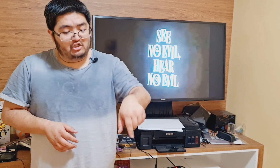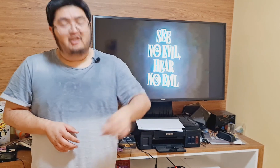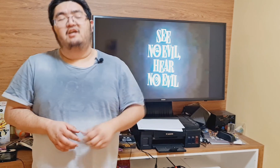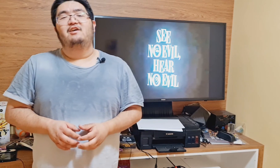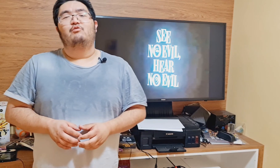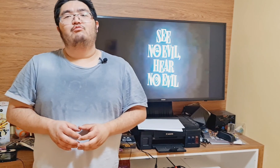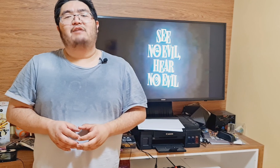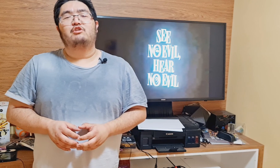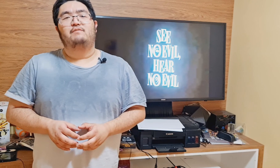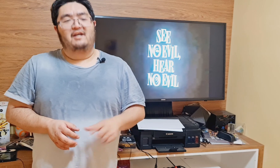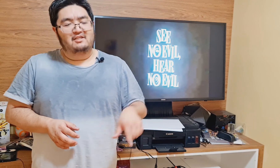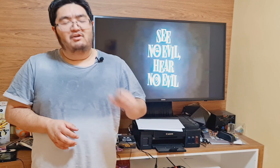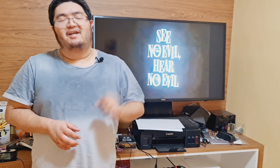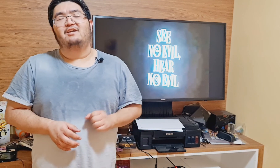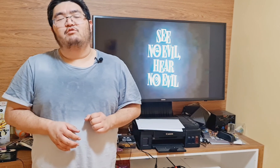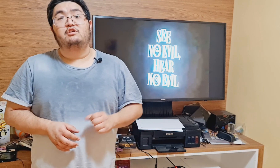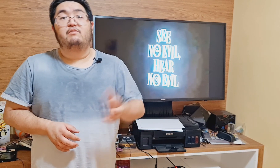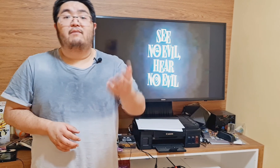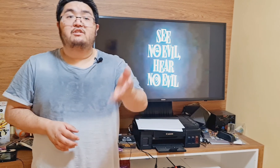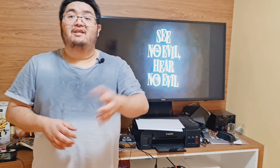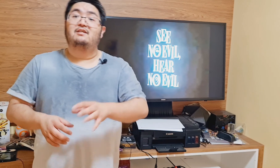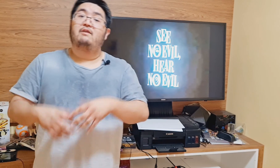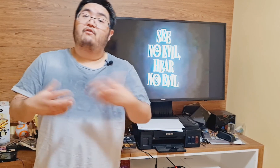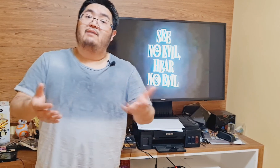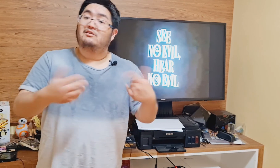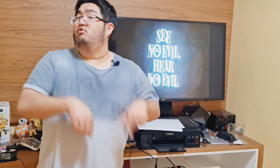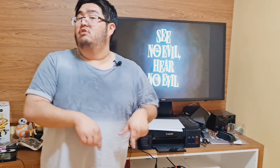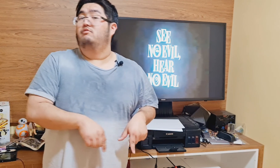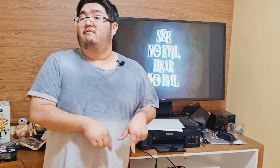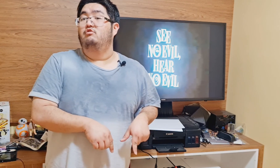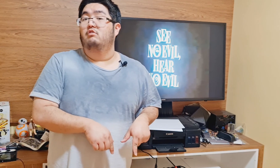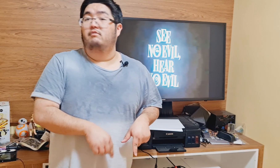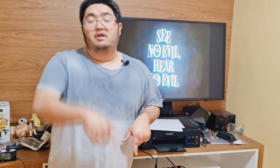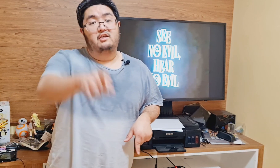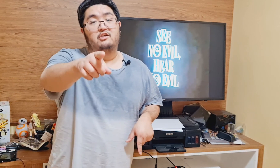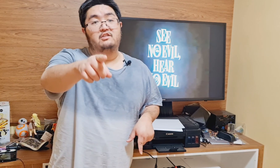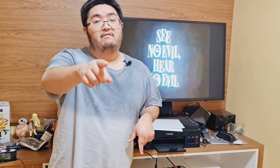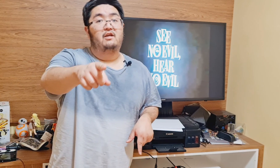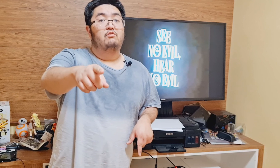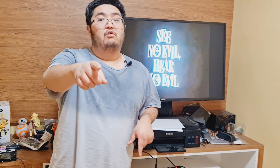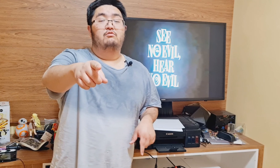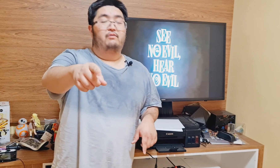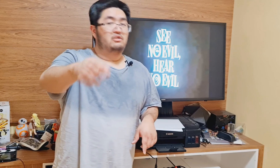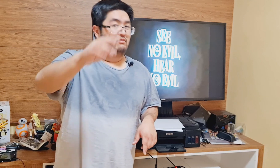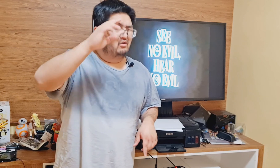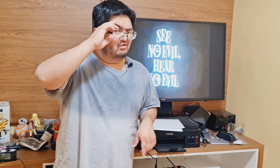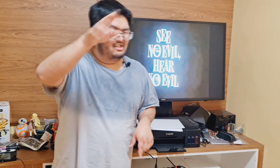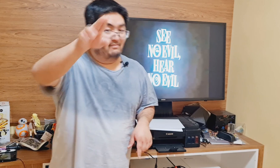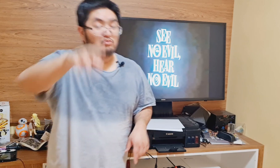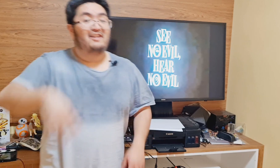aqui uma notificação, clica aqui no sininho para você receber informação de quando tiver vídeo novo. E a gente se vê no nosso próximo vídeo. Pessoal, até